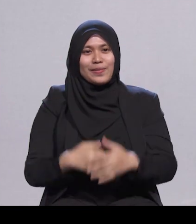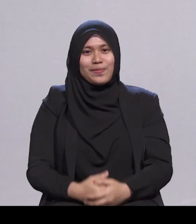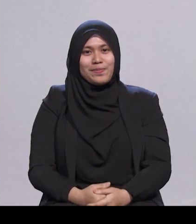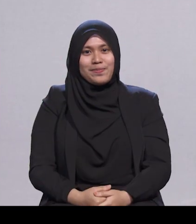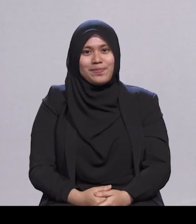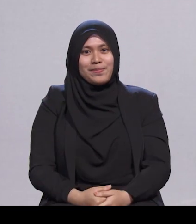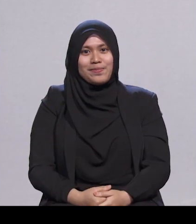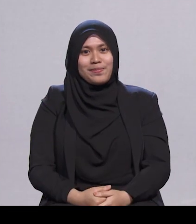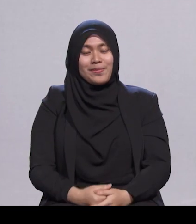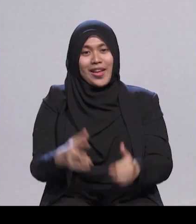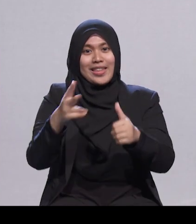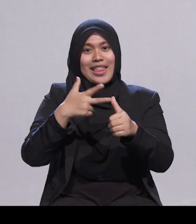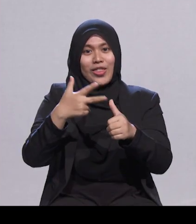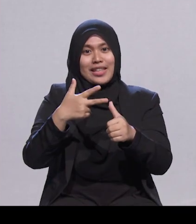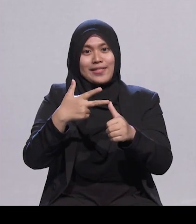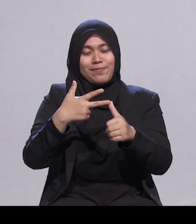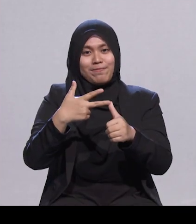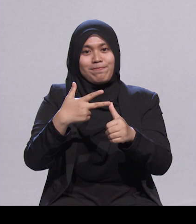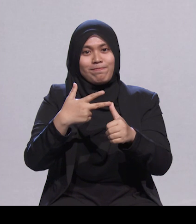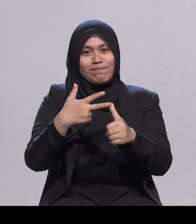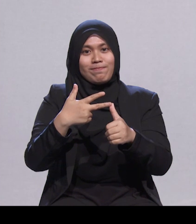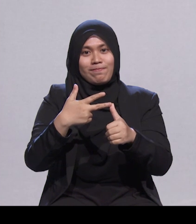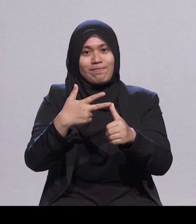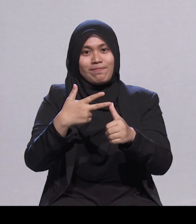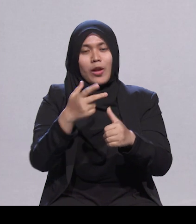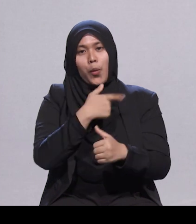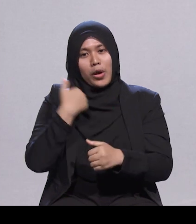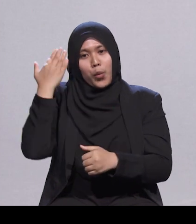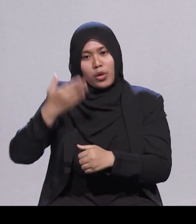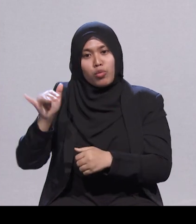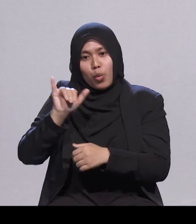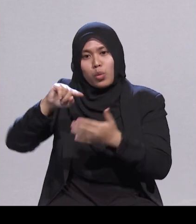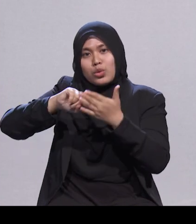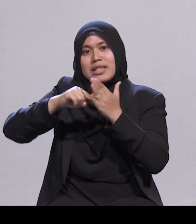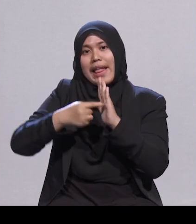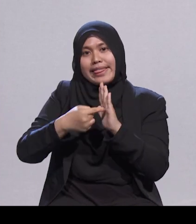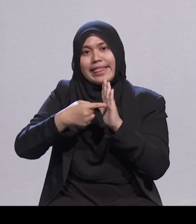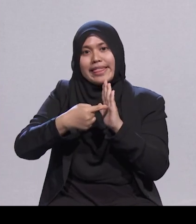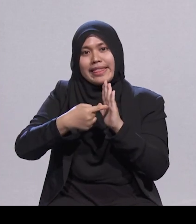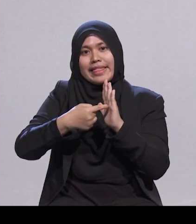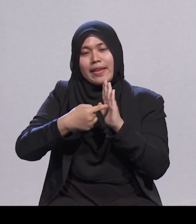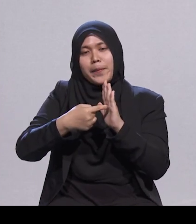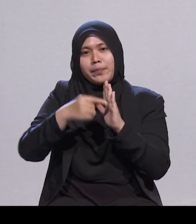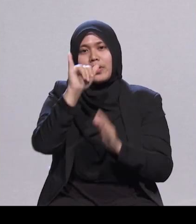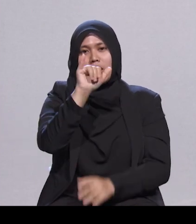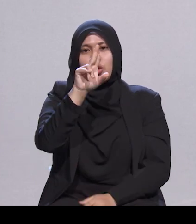Ketiga, kita juga akan memulakan kerusi Prof. Yusof Ishaq dalam Sains Sosial